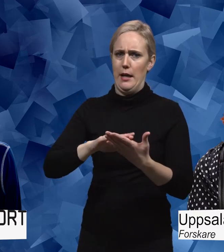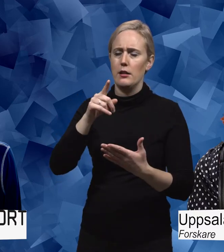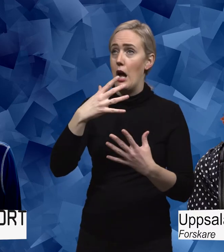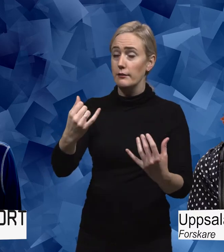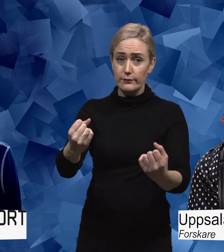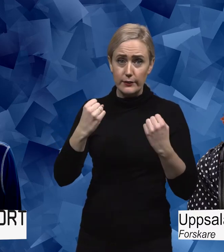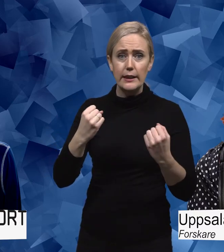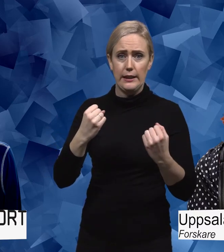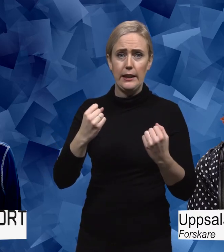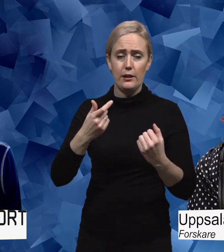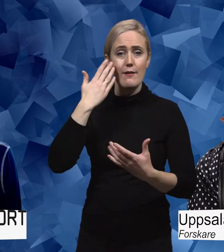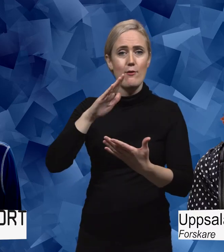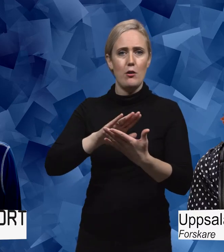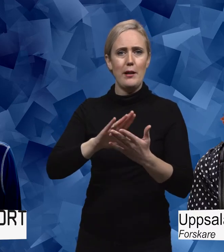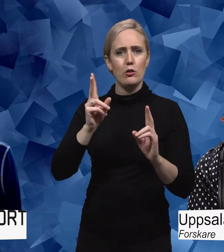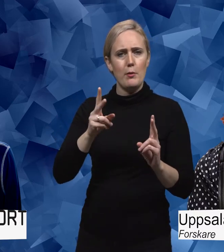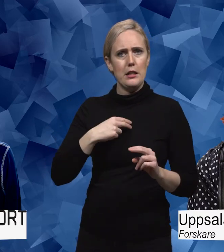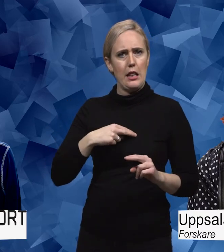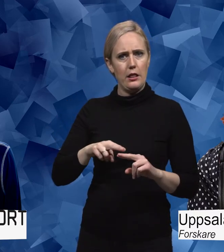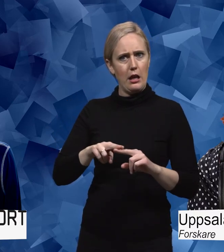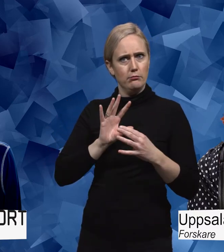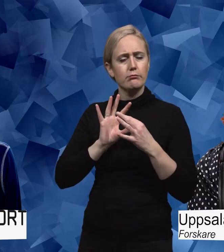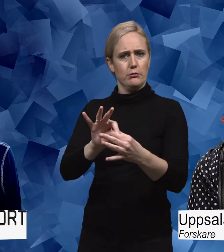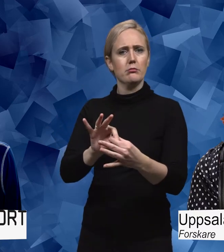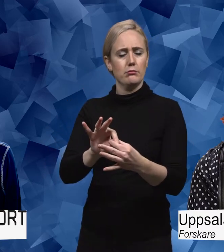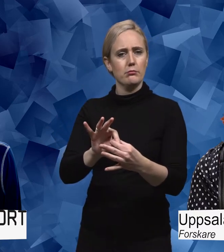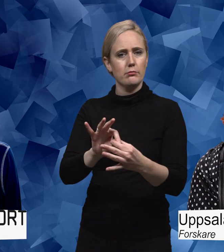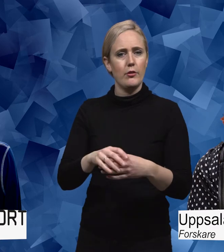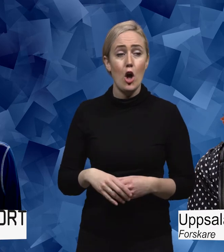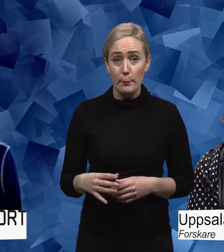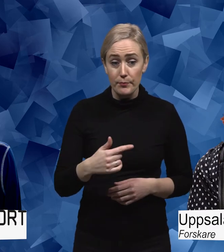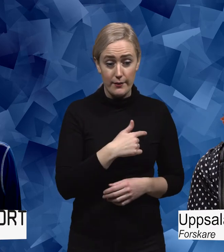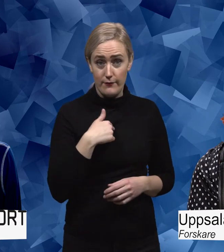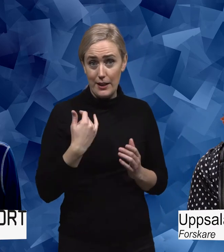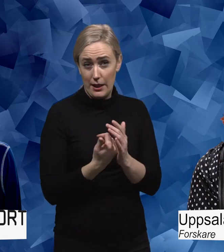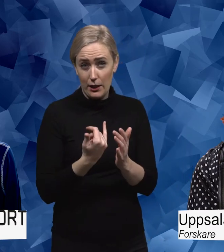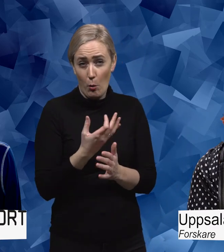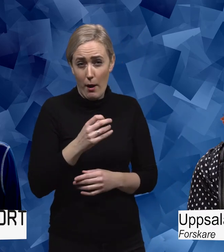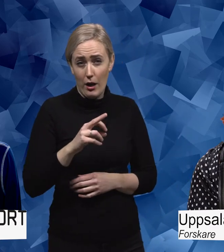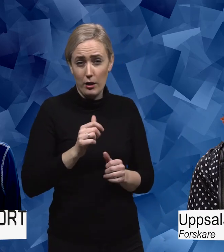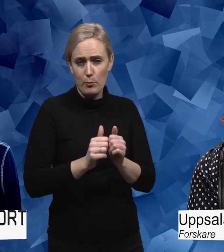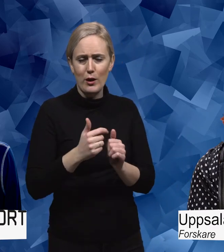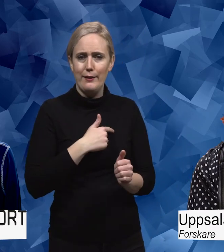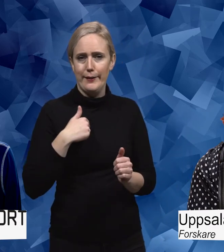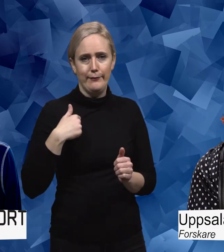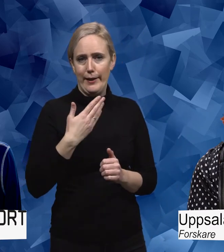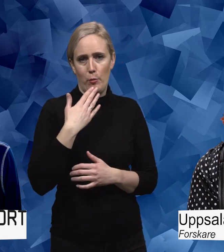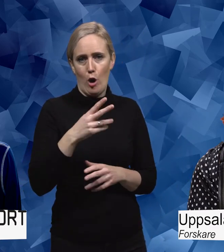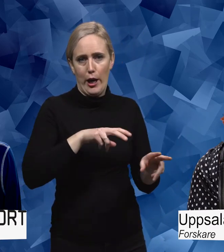En förebild som man kan känna igen sig själv i. Vi är inom parasporten då. Vi är ju sämre på att rekrytera flickor och kvinnor än män